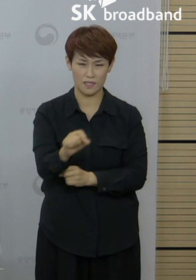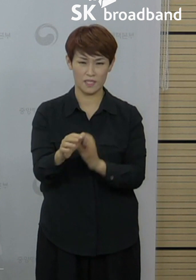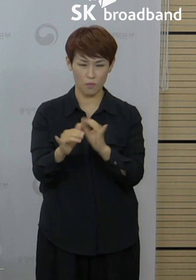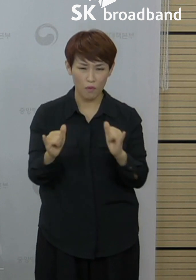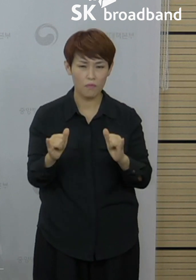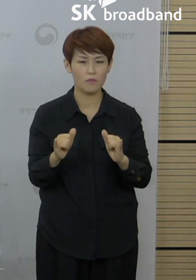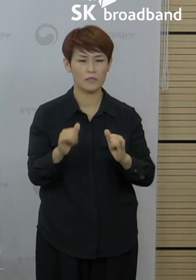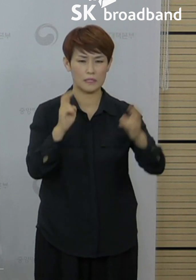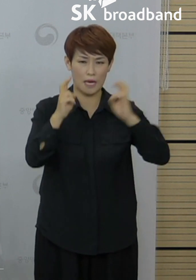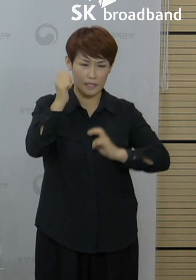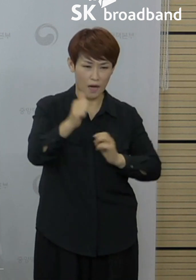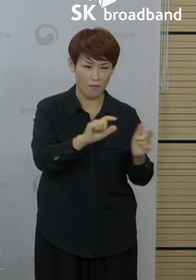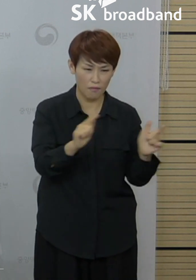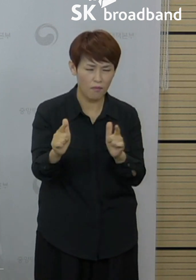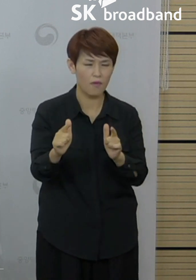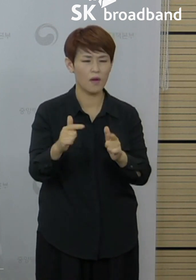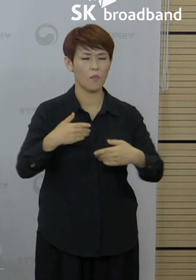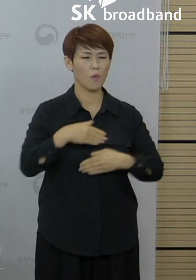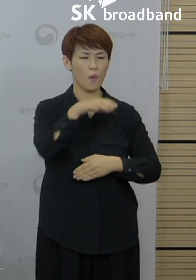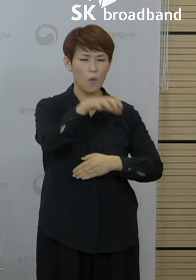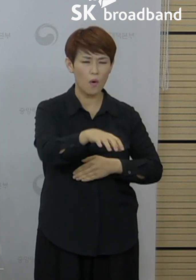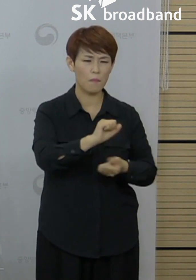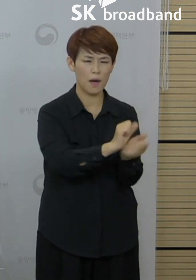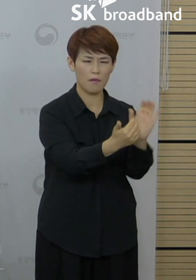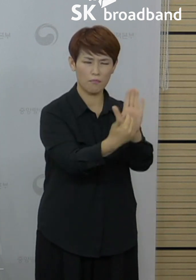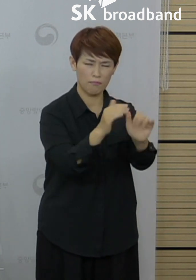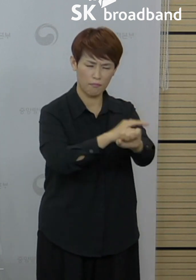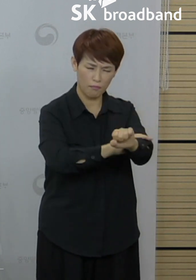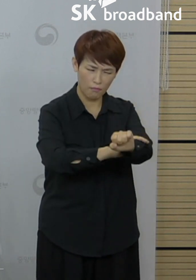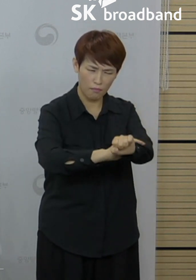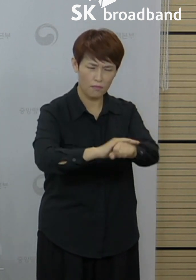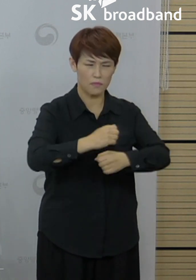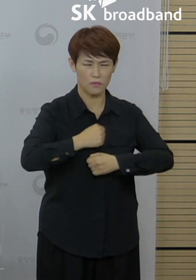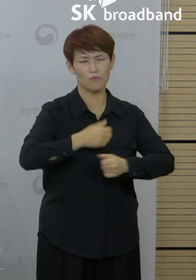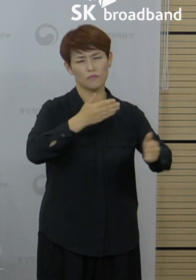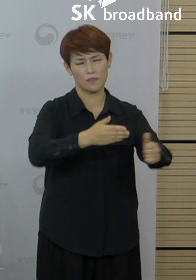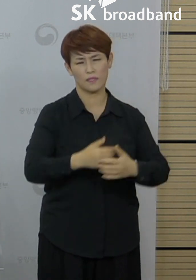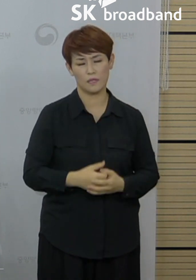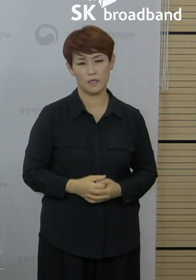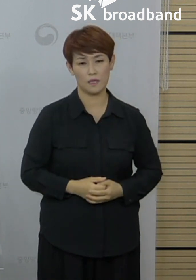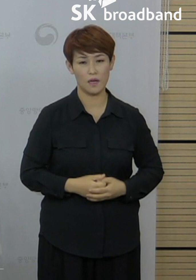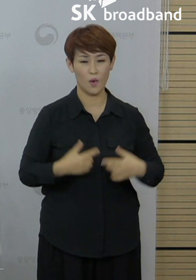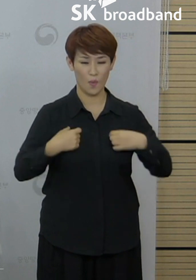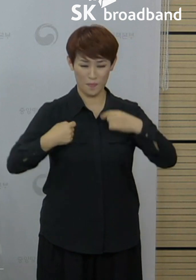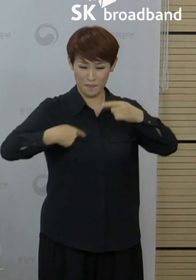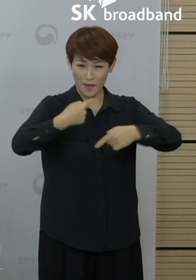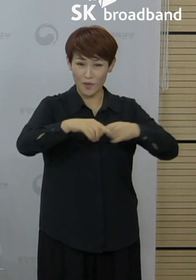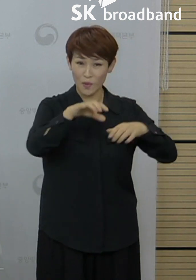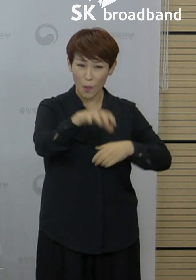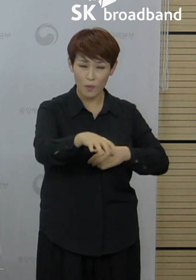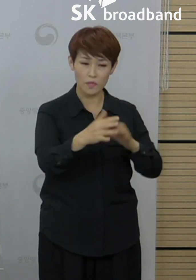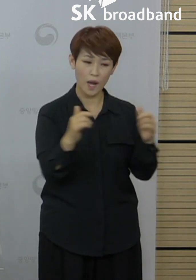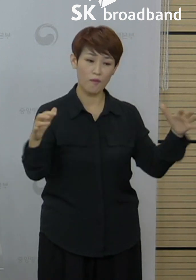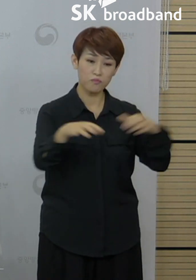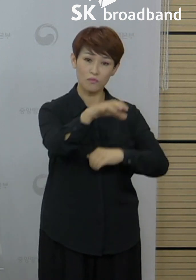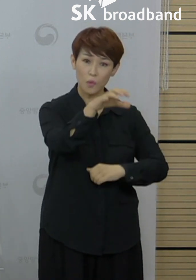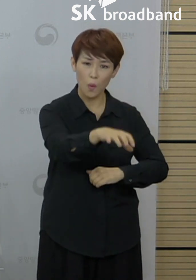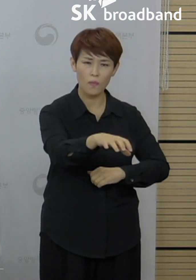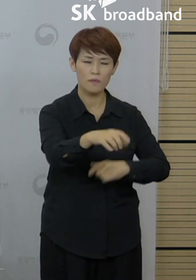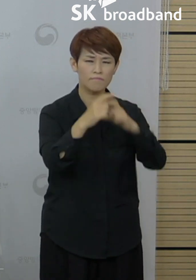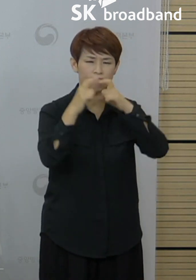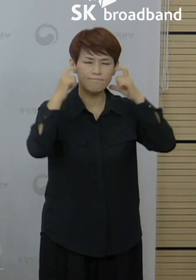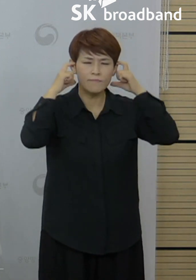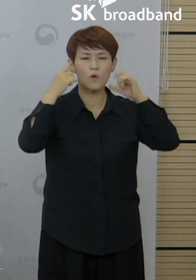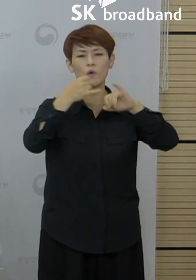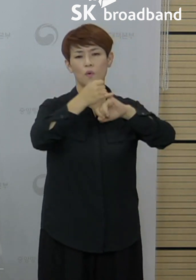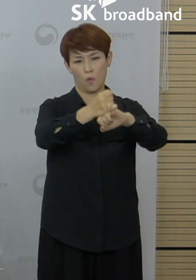목욕장업 관련 방역수칙을 철저히 준수하셔야 하고 탈의실 등 공용 공간에서는 반드시 마스크를